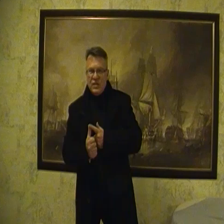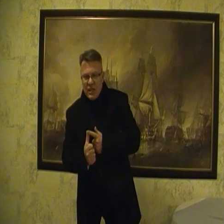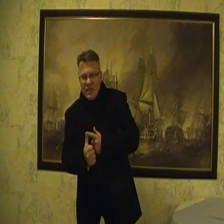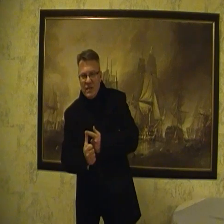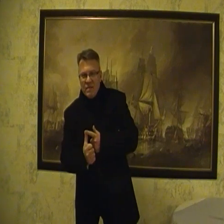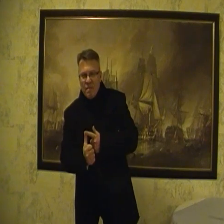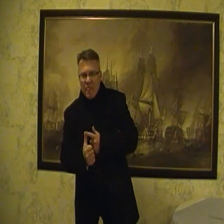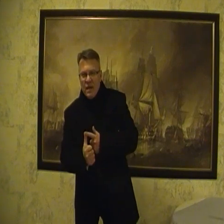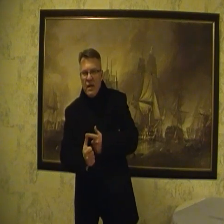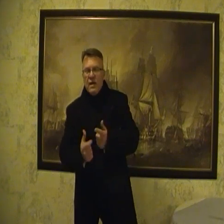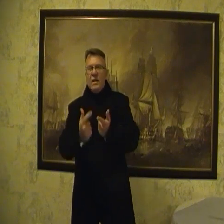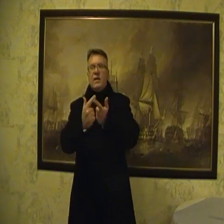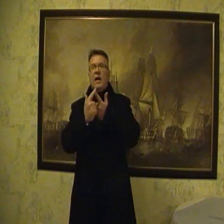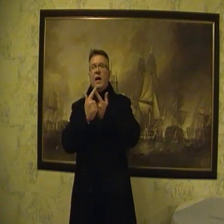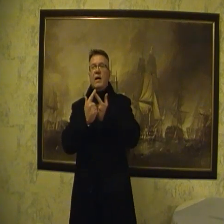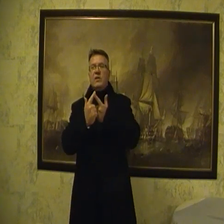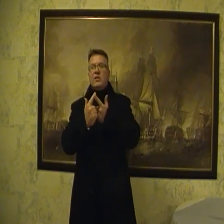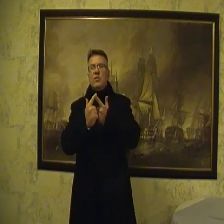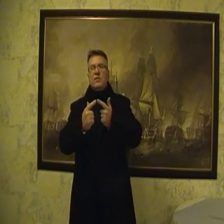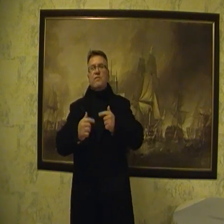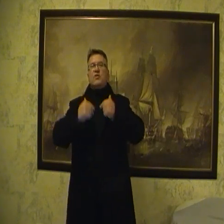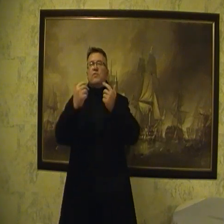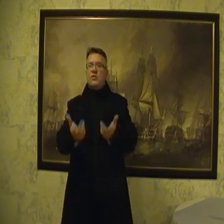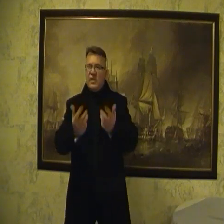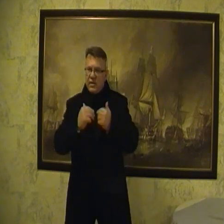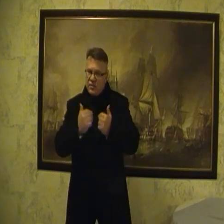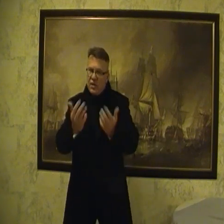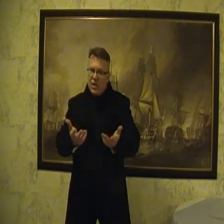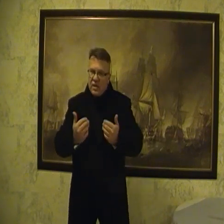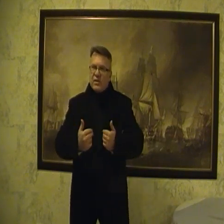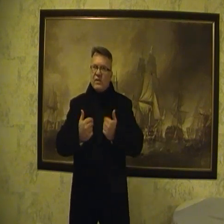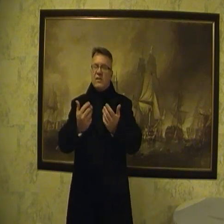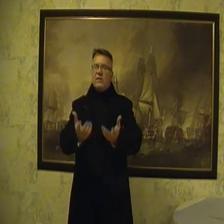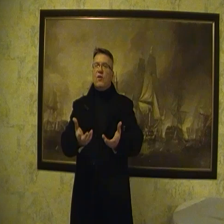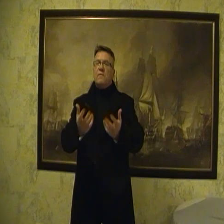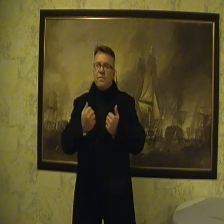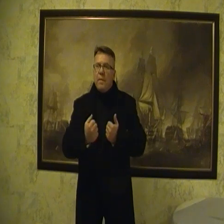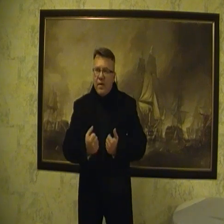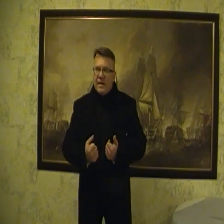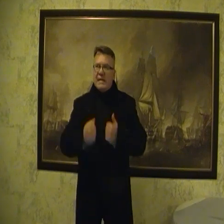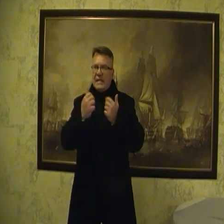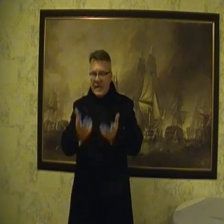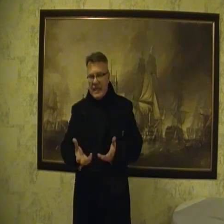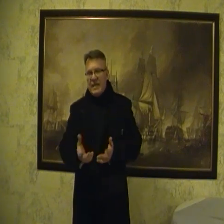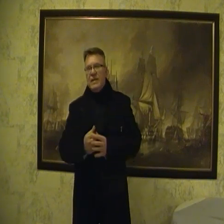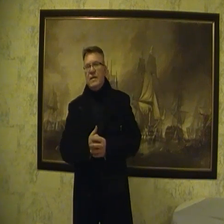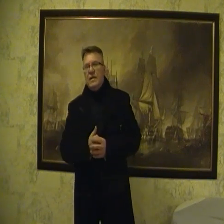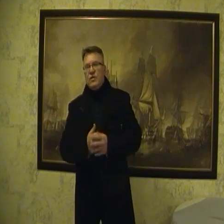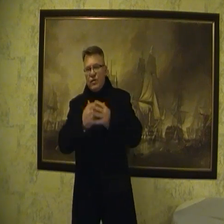wiedzieli, a jeżeli to będzie w przyszłości jakoś no, pompowane i tak dalej, to